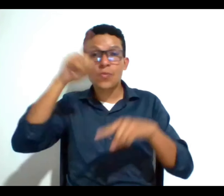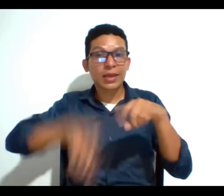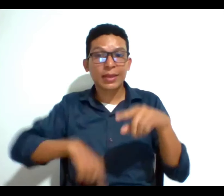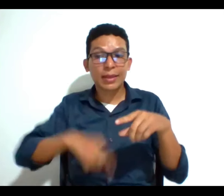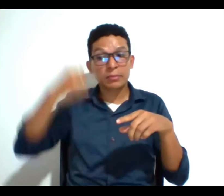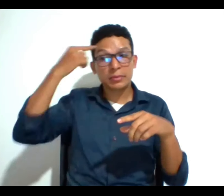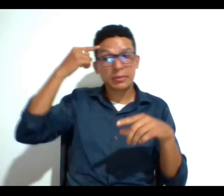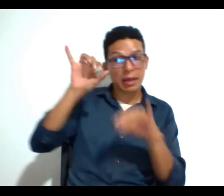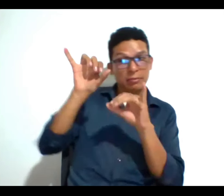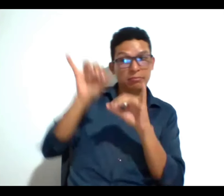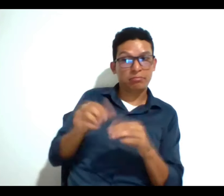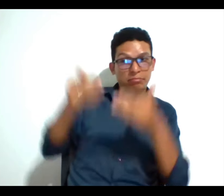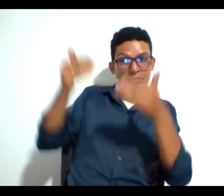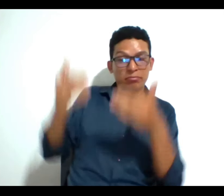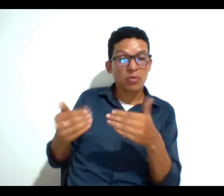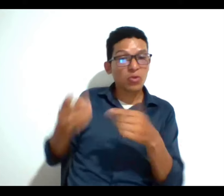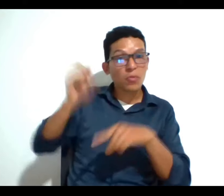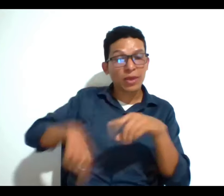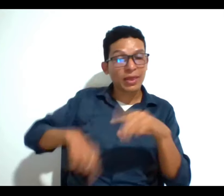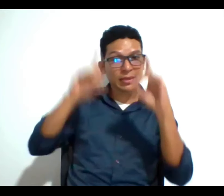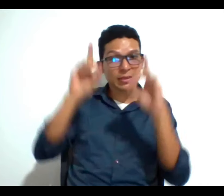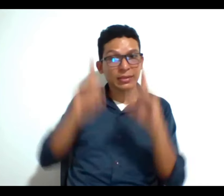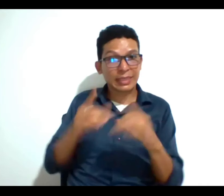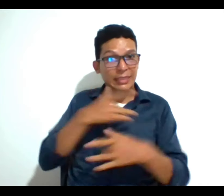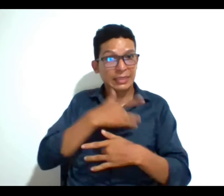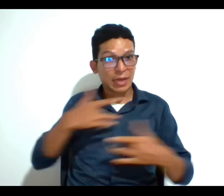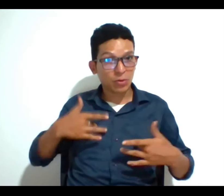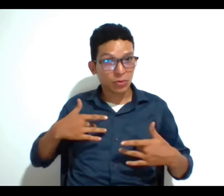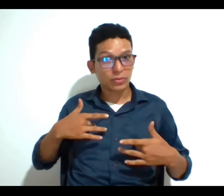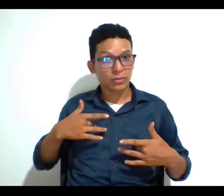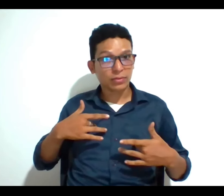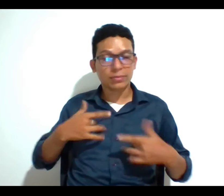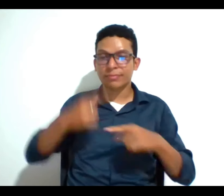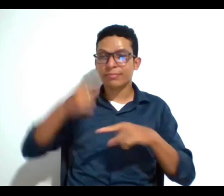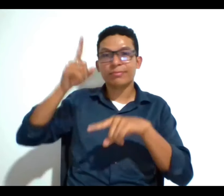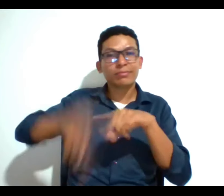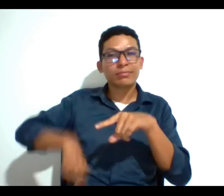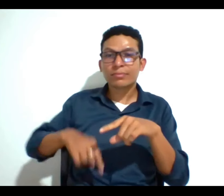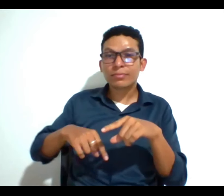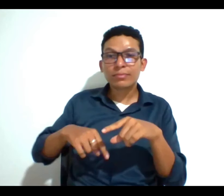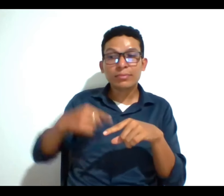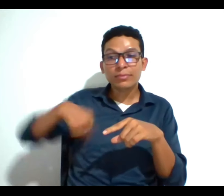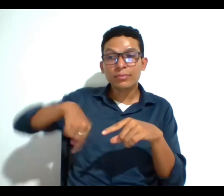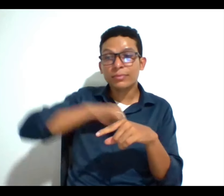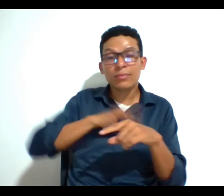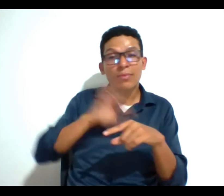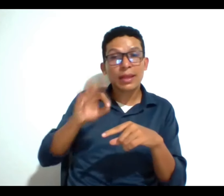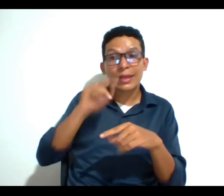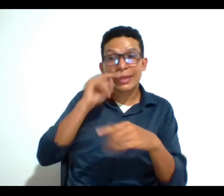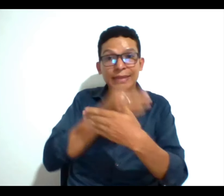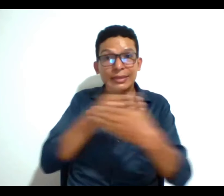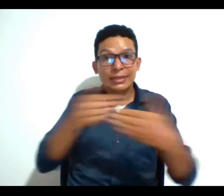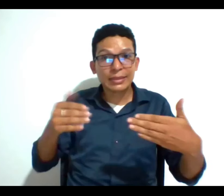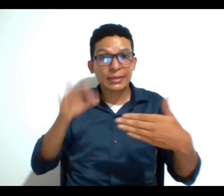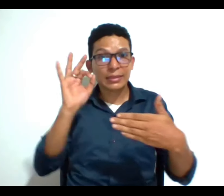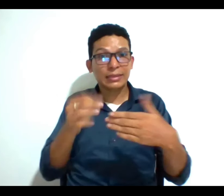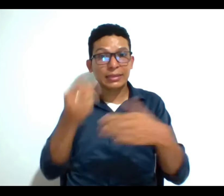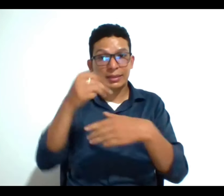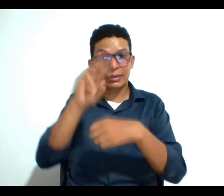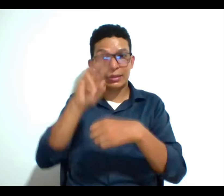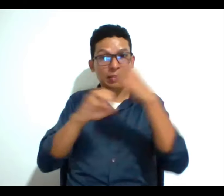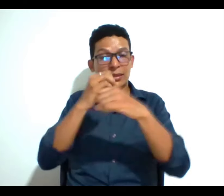solo por tener discapacidad no puede tomar decisiones en salud tampoco podemos presumir que un menor de edad solo por ser menor de edad no puede tomar